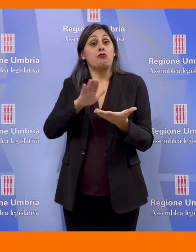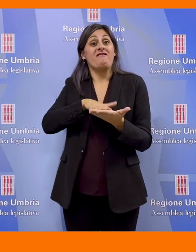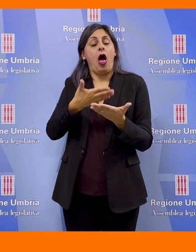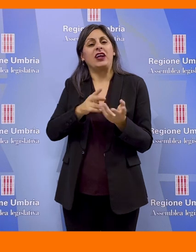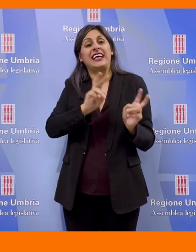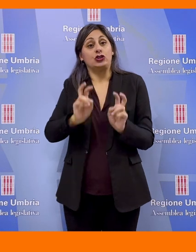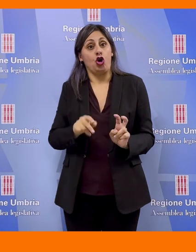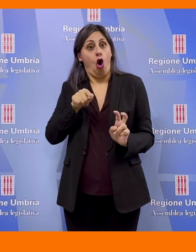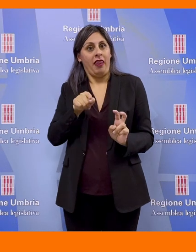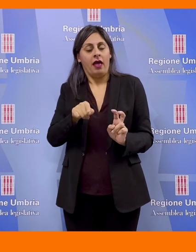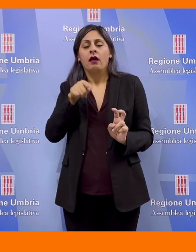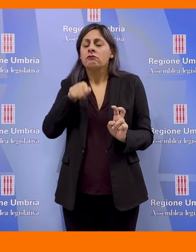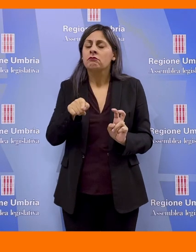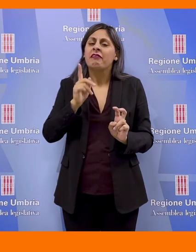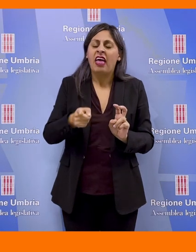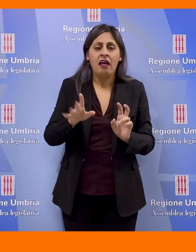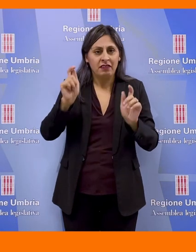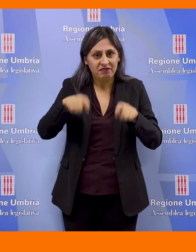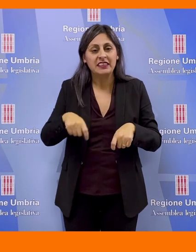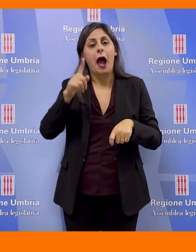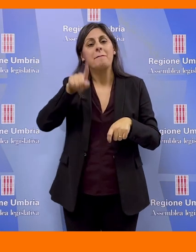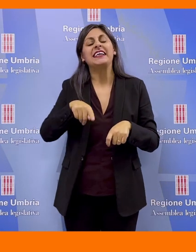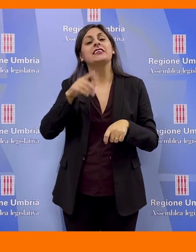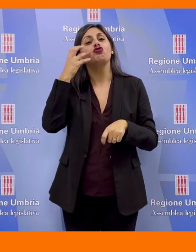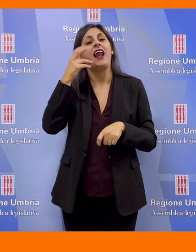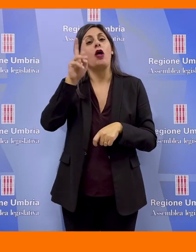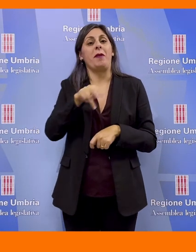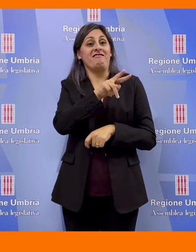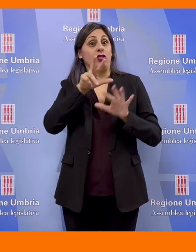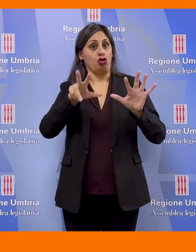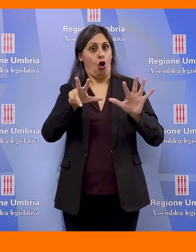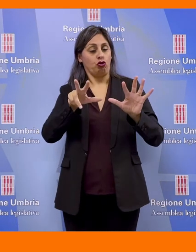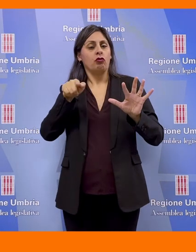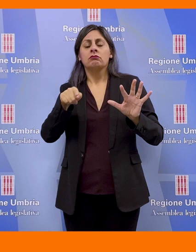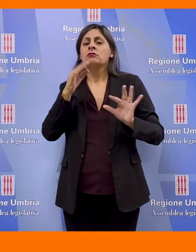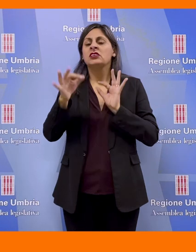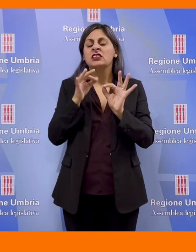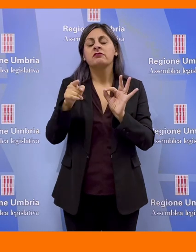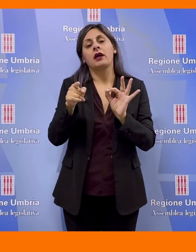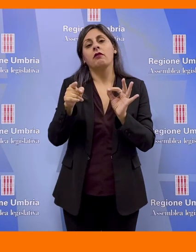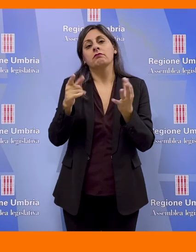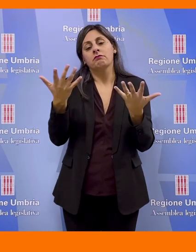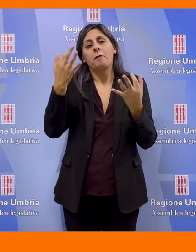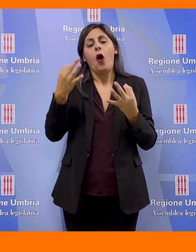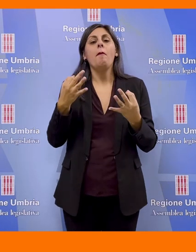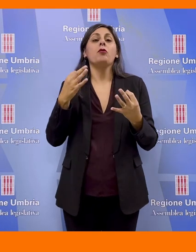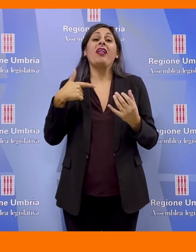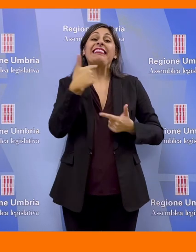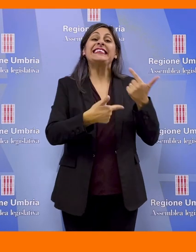termovalorizzazione, la cui messa in esercizio viene prevista per il mese di gennaio 2028, segnando così l'interruzione del